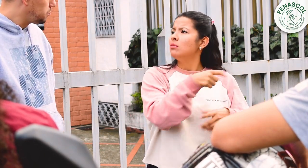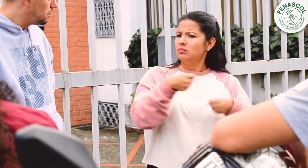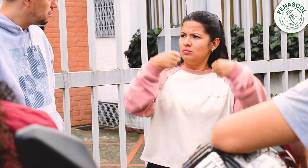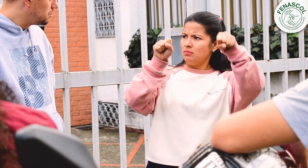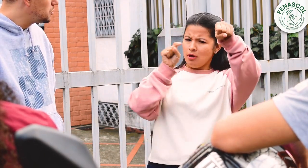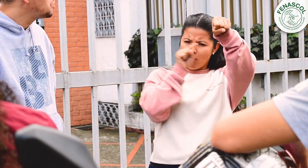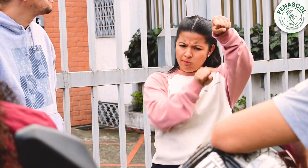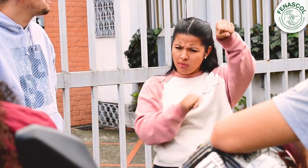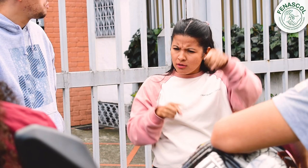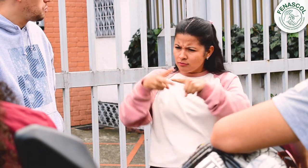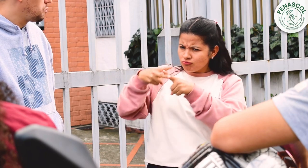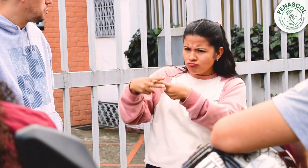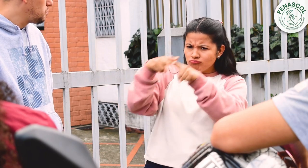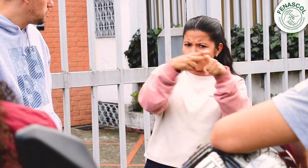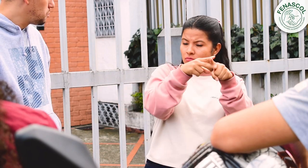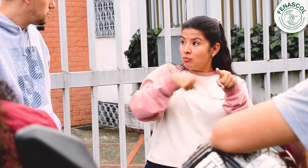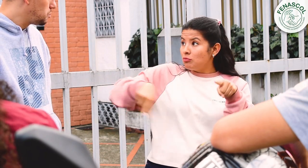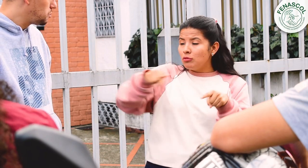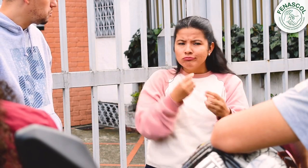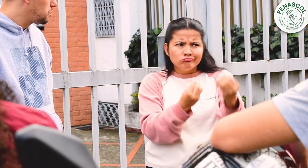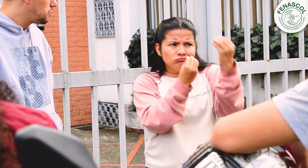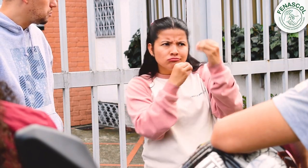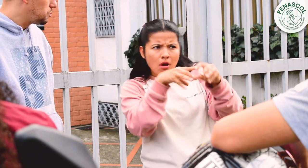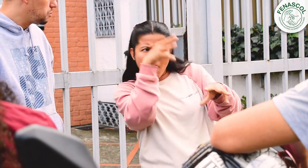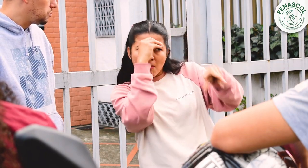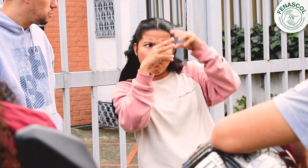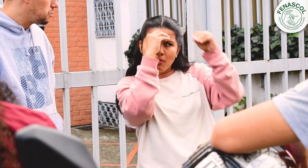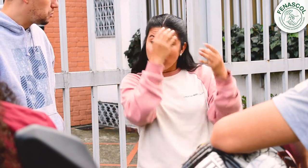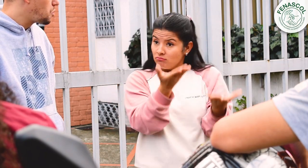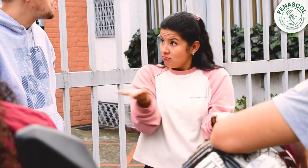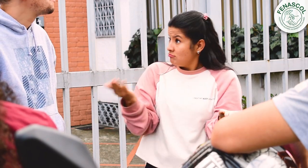talleres que nos pueden enseñar mucho sobre motos. ¿Podemos aprovechar eso?